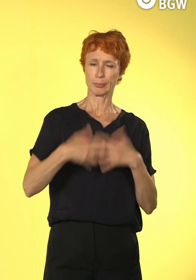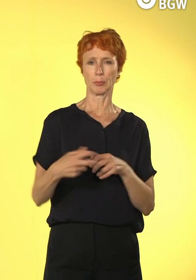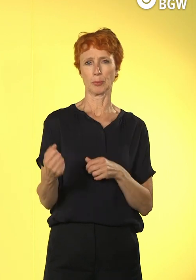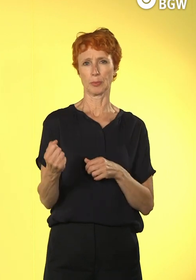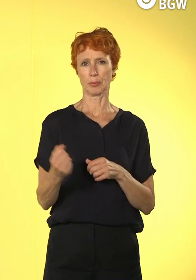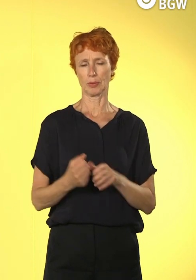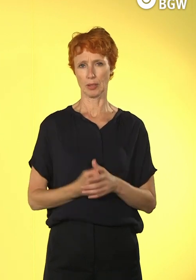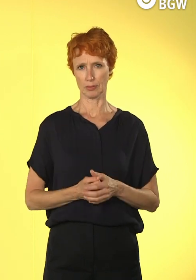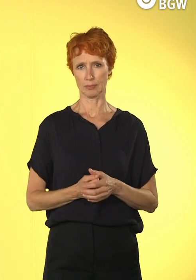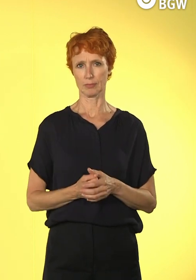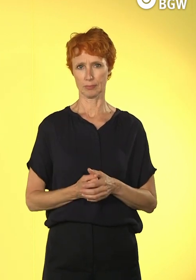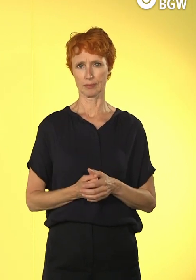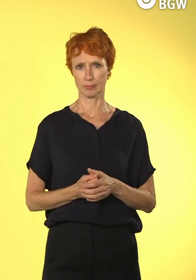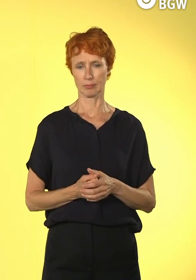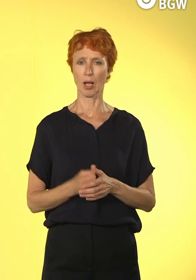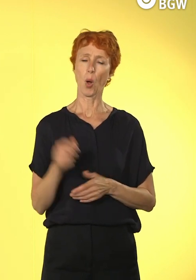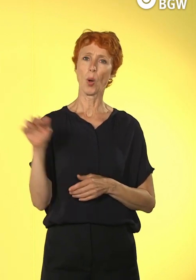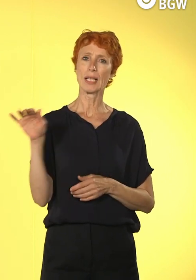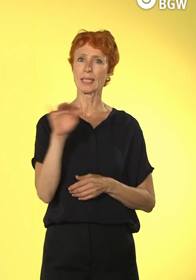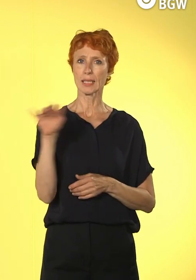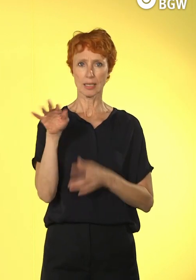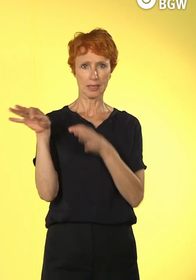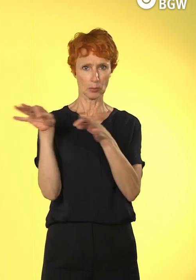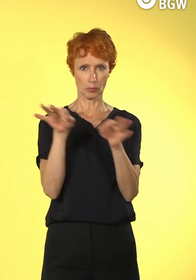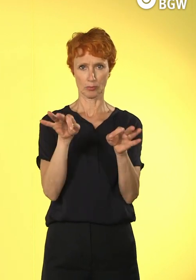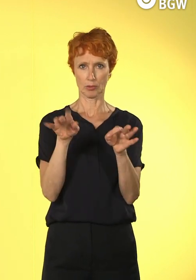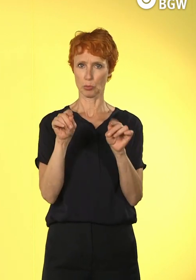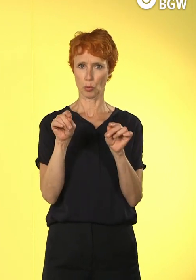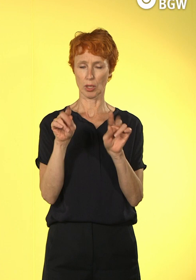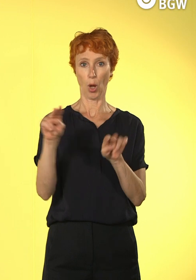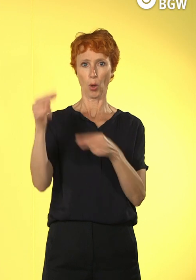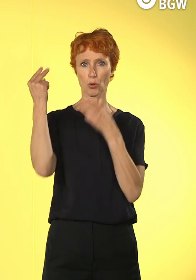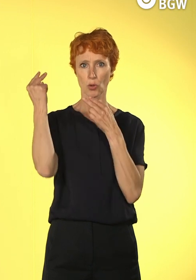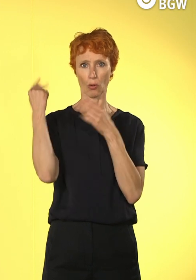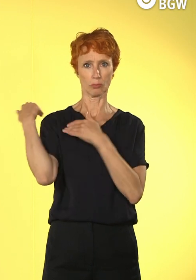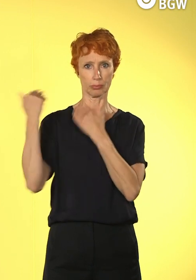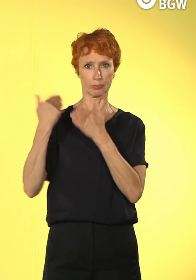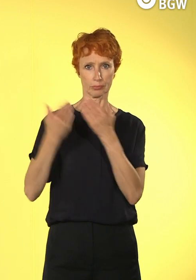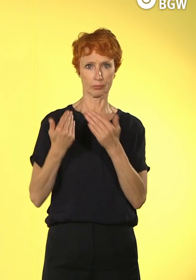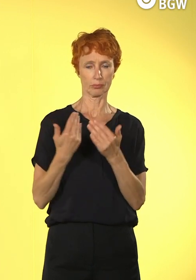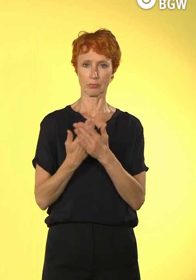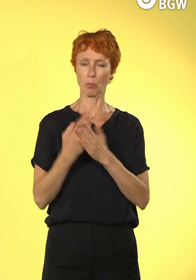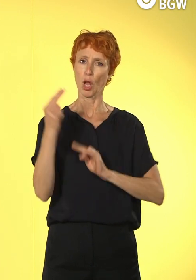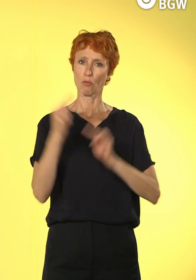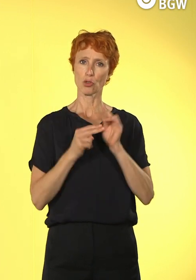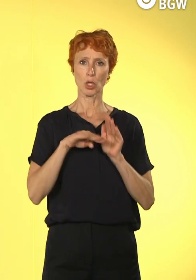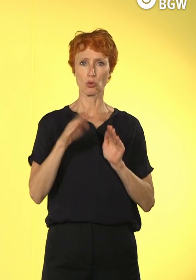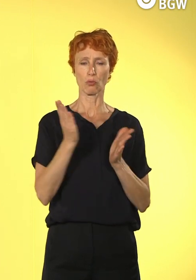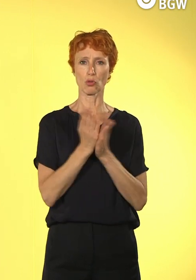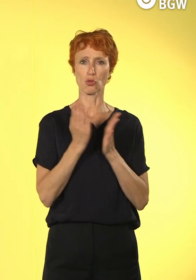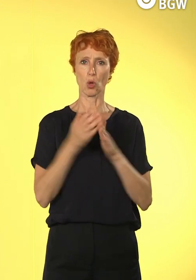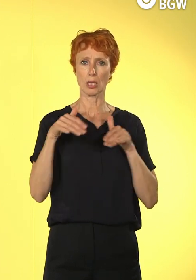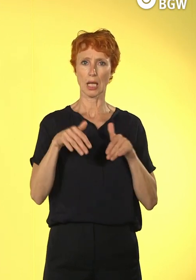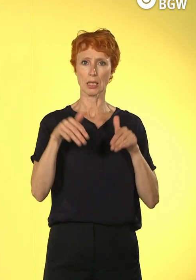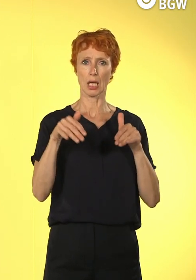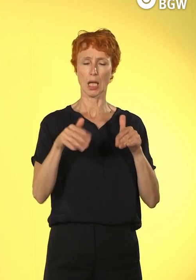auch festhalten, dass Digitalisierung, wenn man jetzt in die Geschichte reinblickt, in verschiedenen Stufen eingetreten ist und auch weiterhin in Stufen